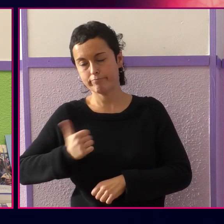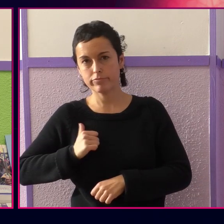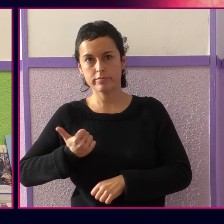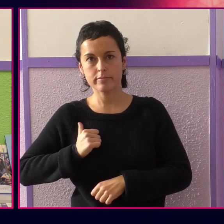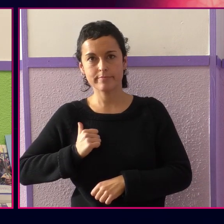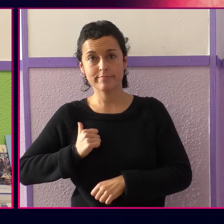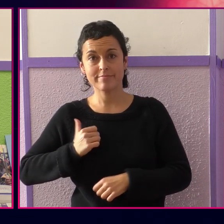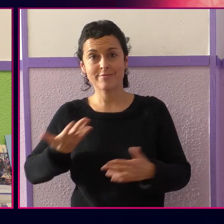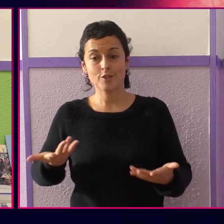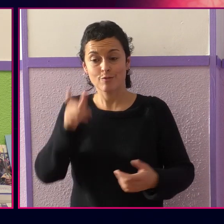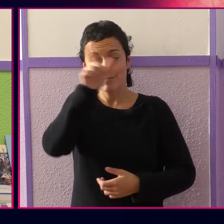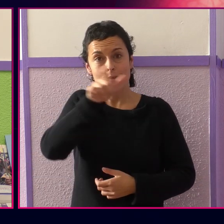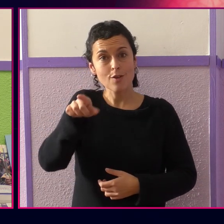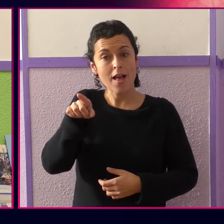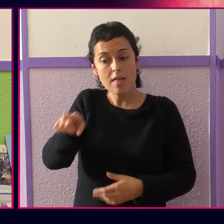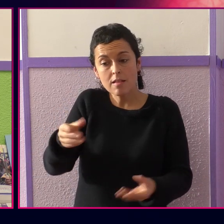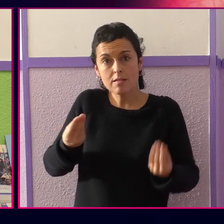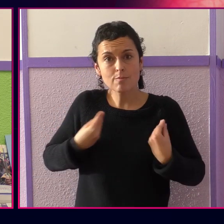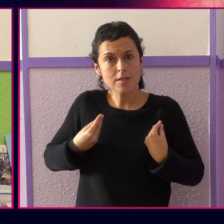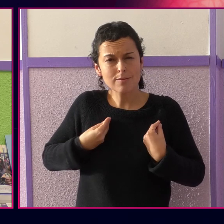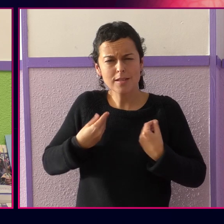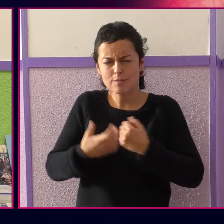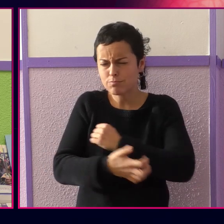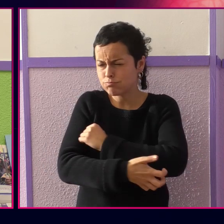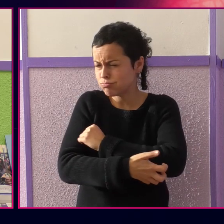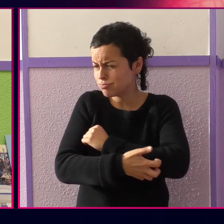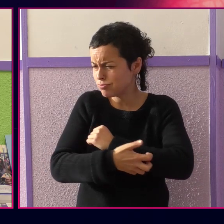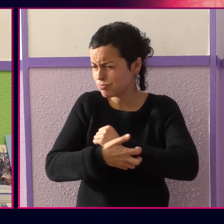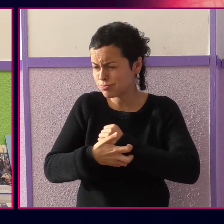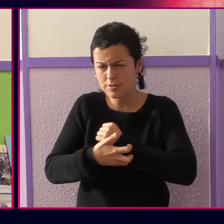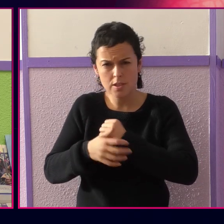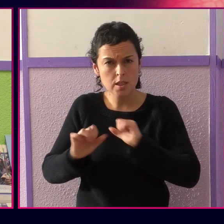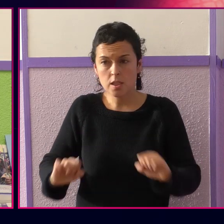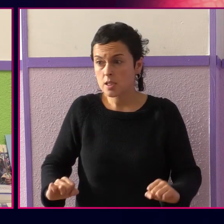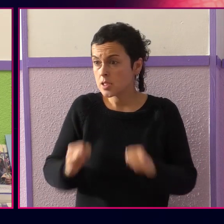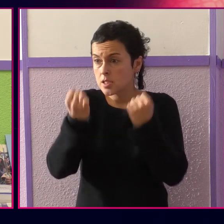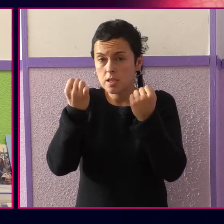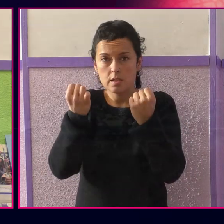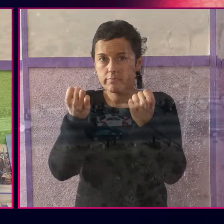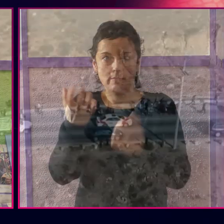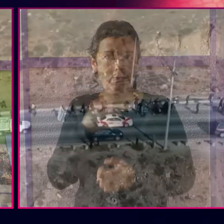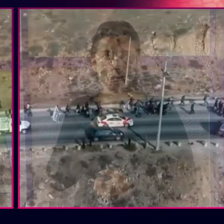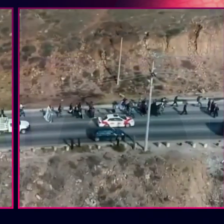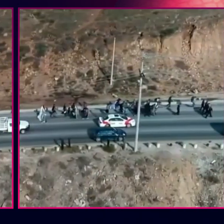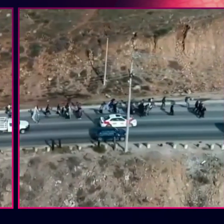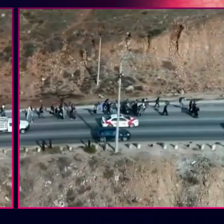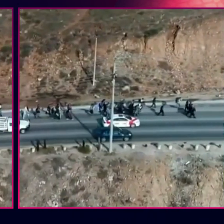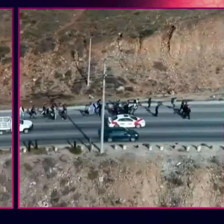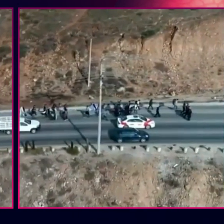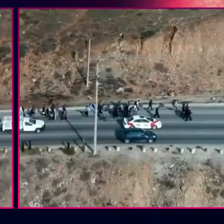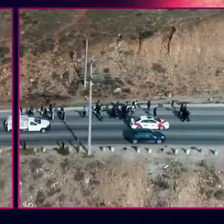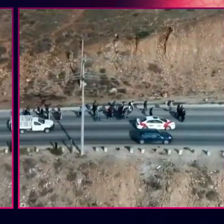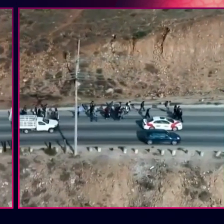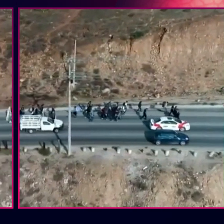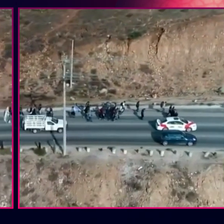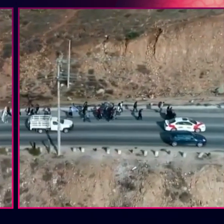merkeenean etekinik handienak lortxeada helburua. Horrela, batxuek eta bestek